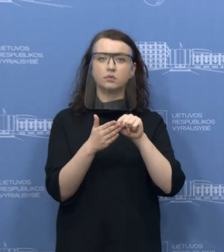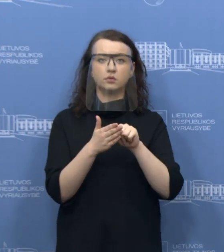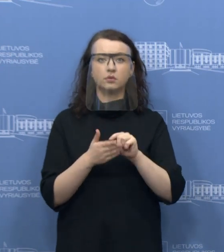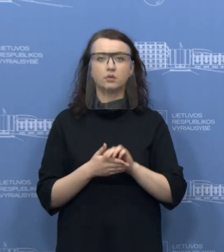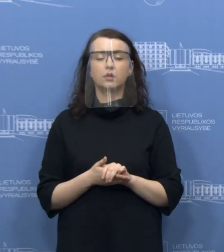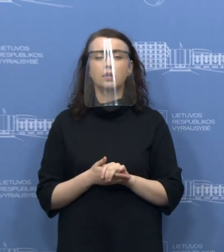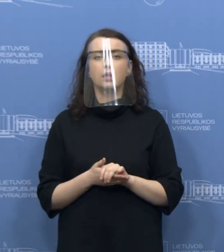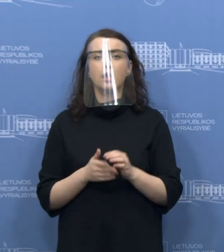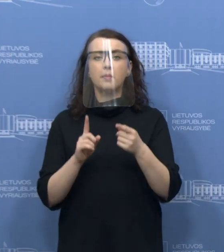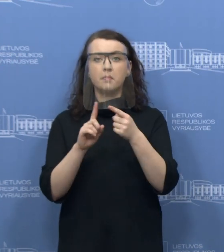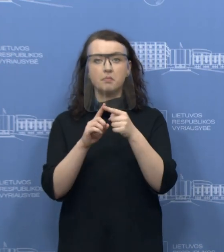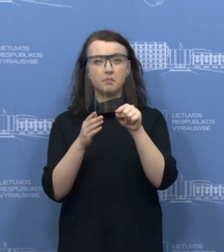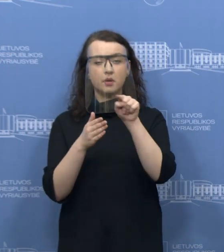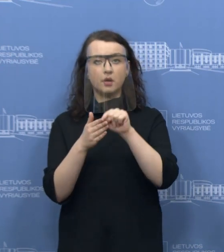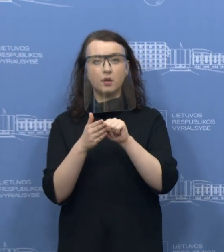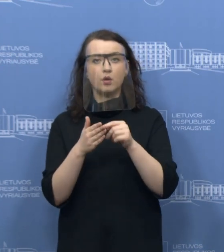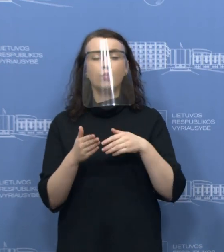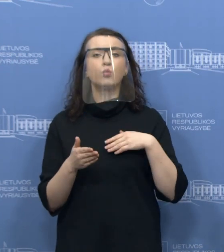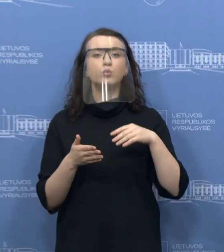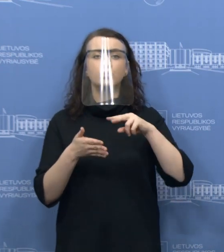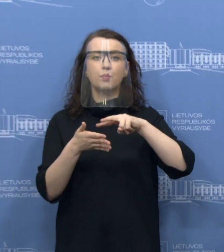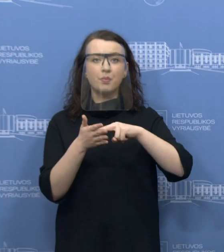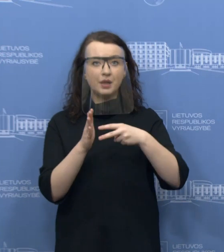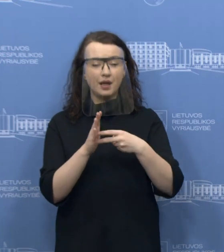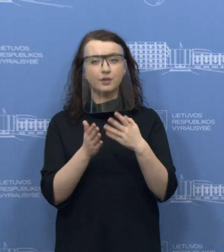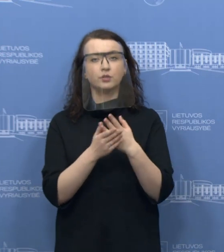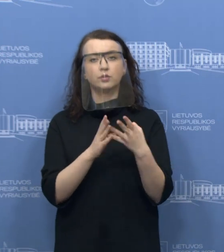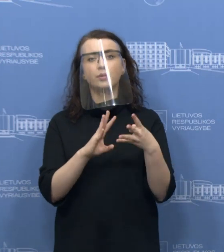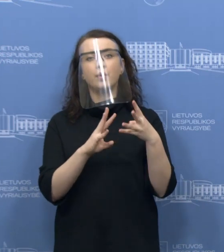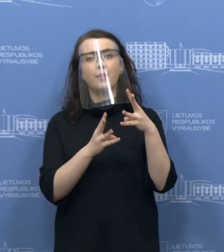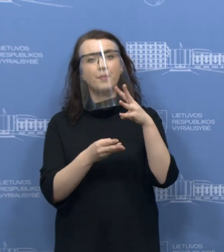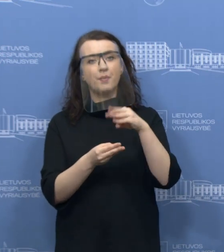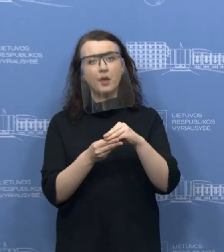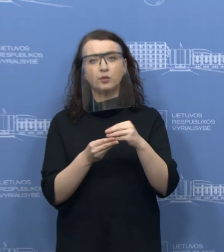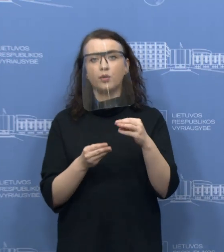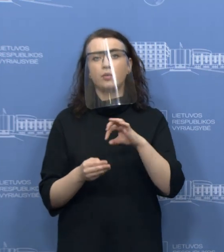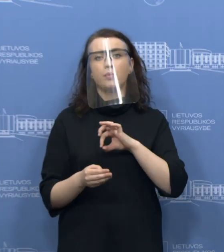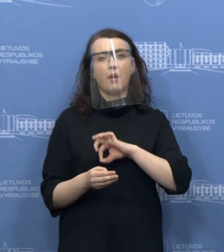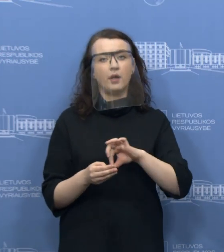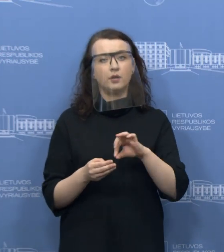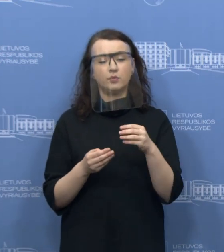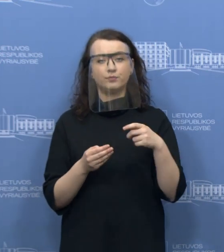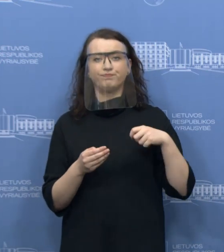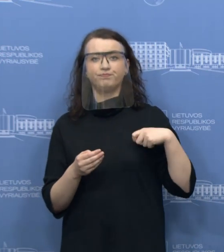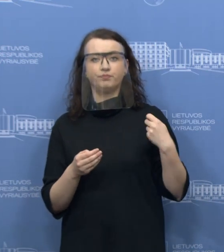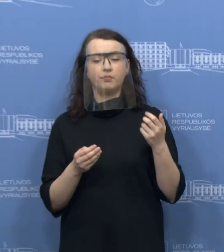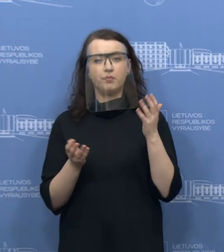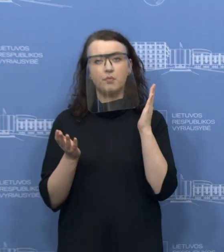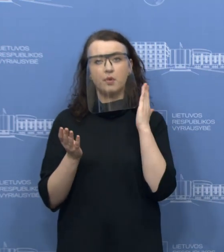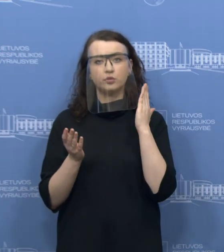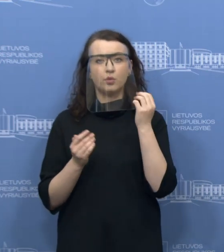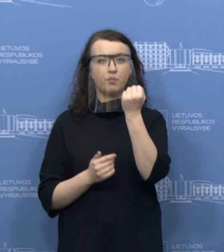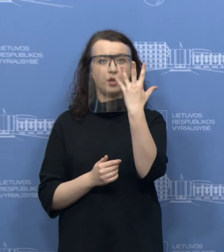Kaip jau minėjau, mūsų kovo mėnesio planas yra bendrosios paėmos yra neivykdytos apie 15